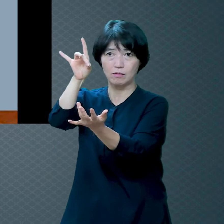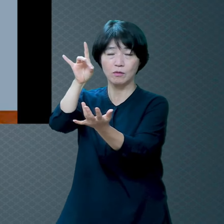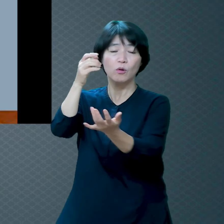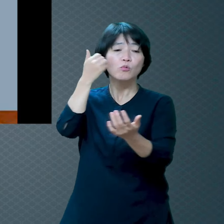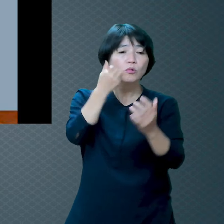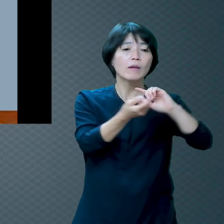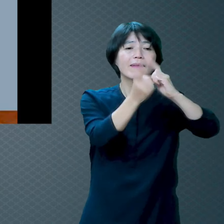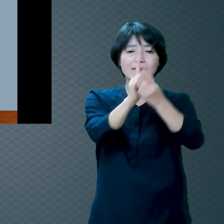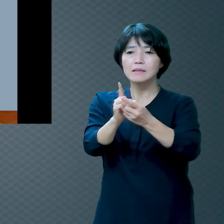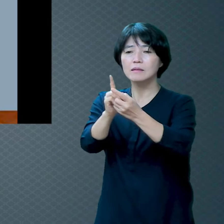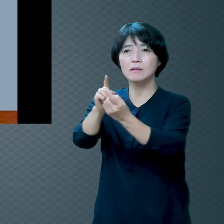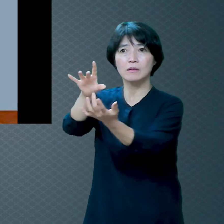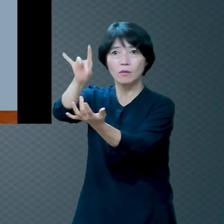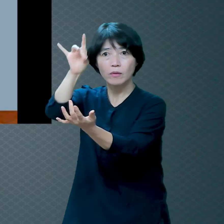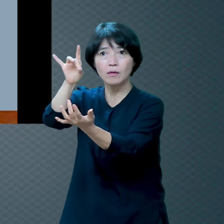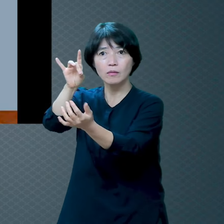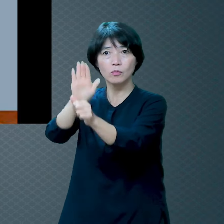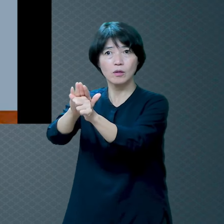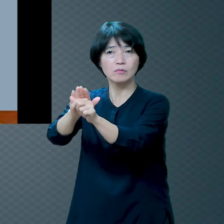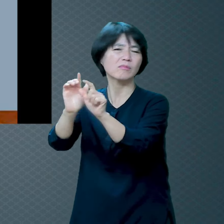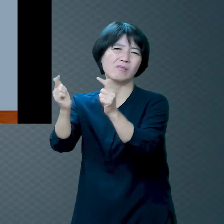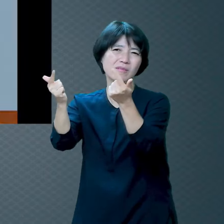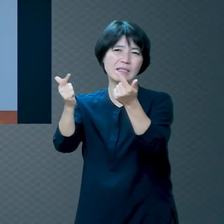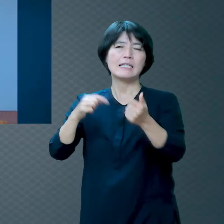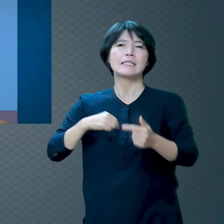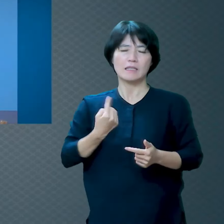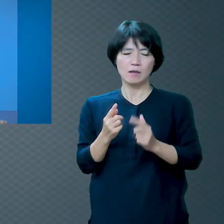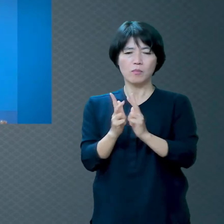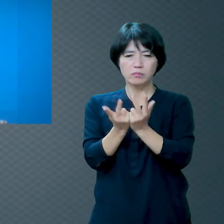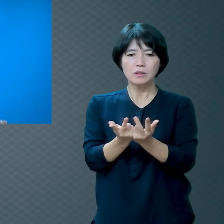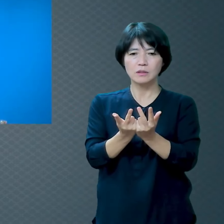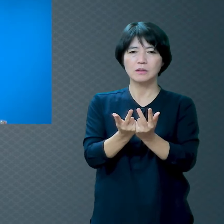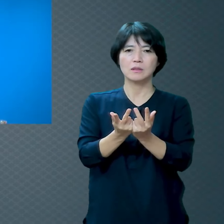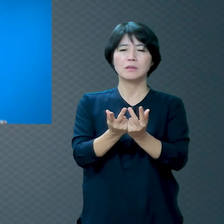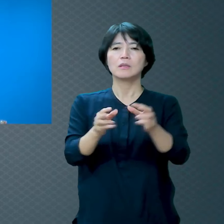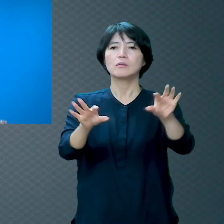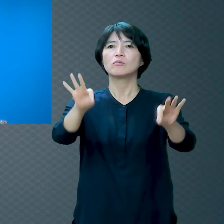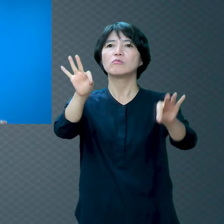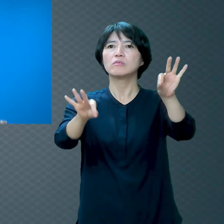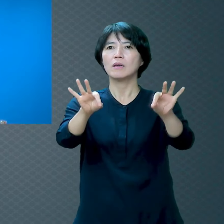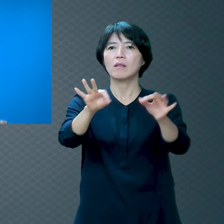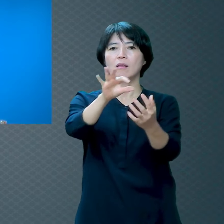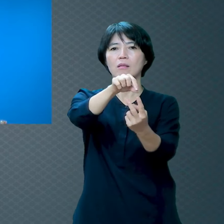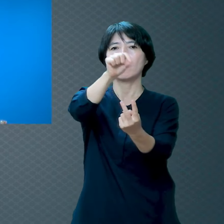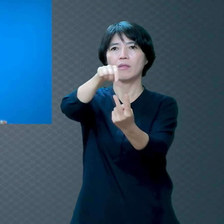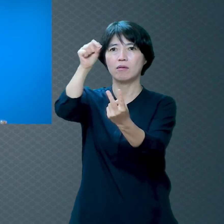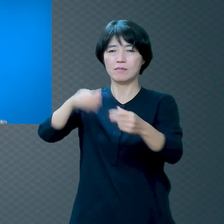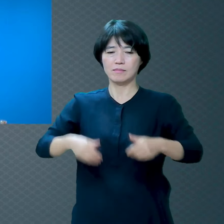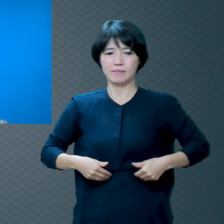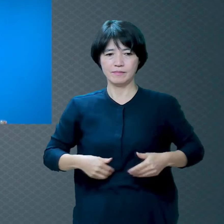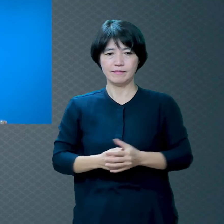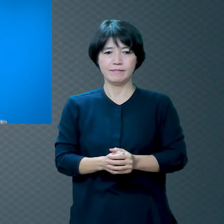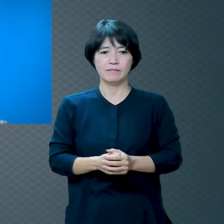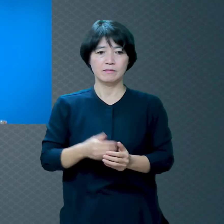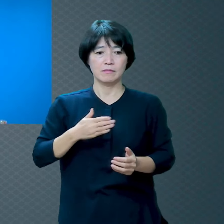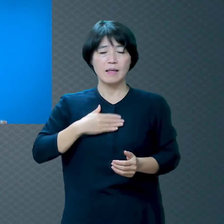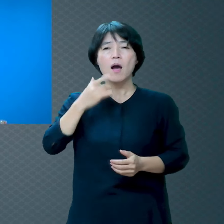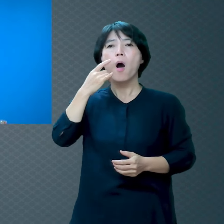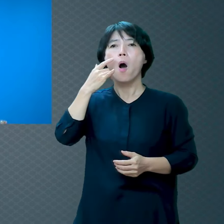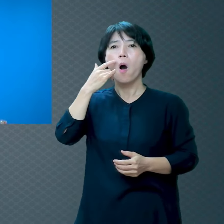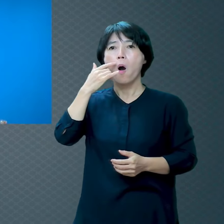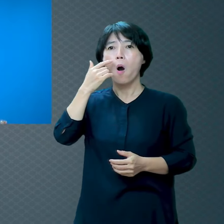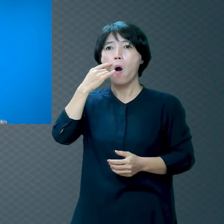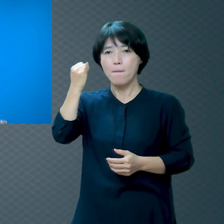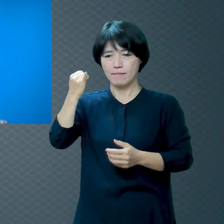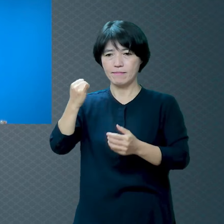돌아가신 저희 어머님은 절에 열심히 하시던 분이에요 뭐 그냥